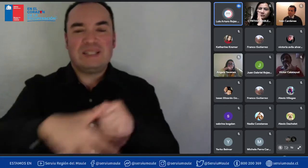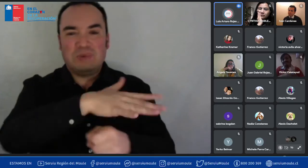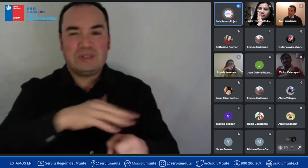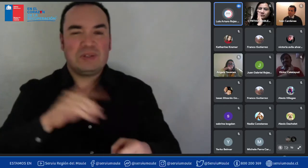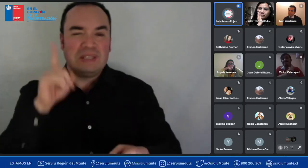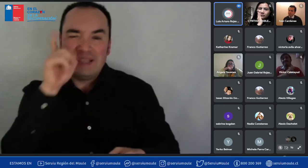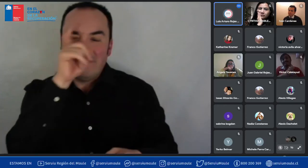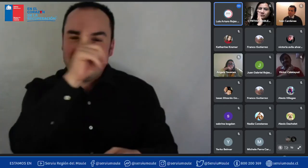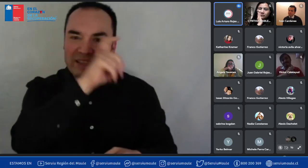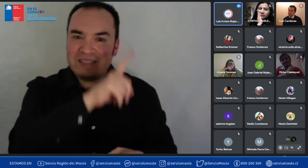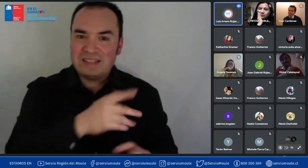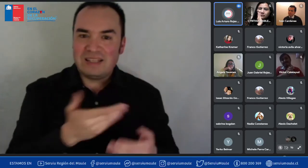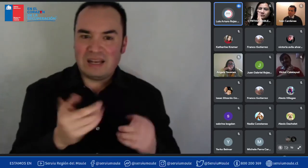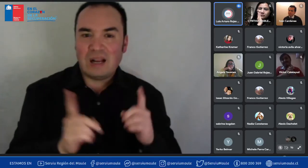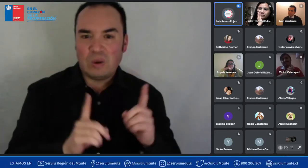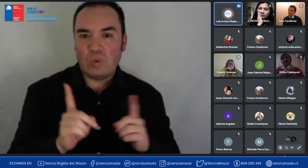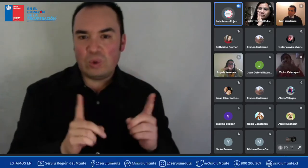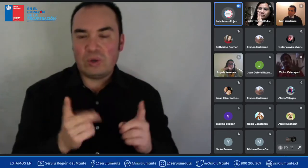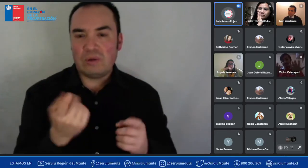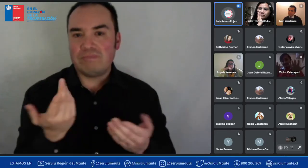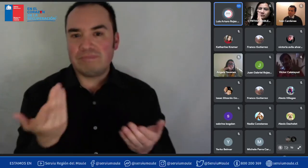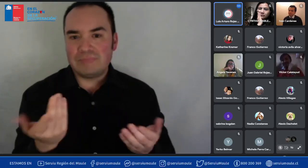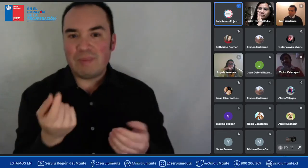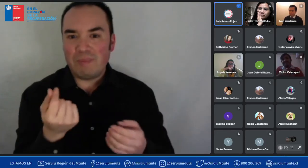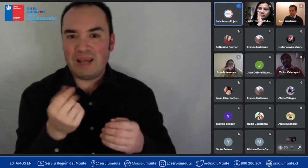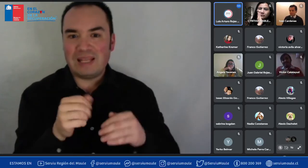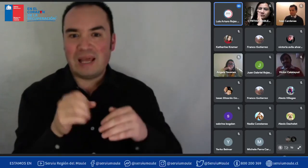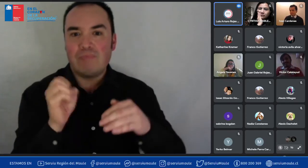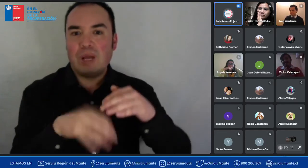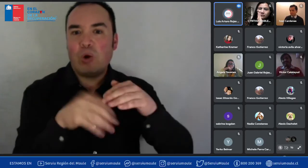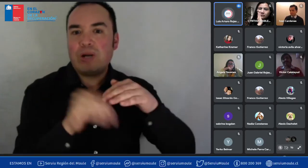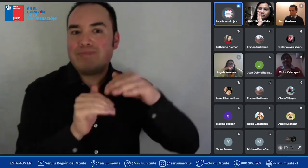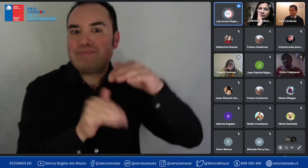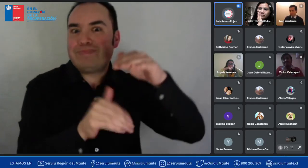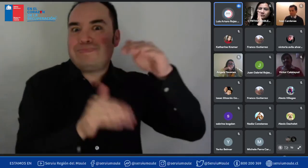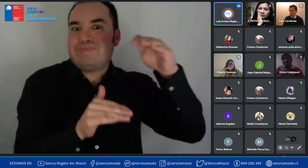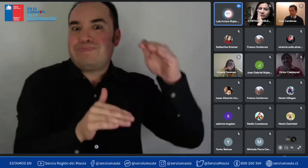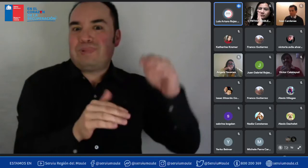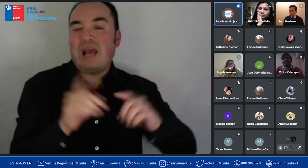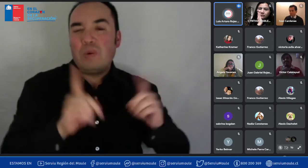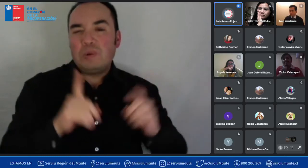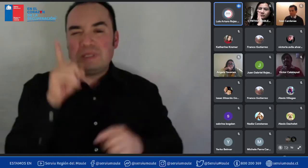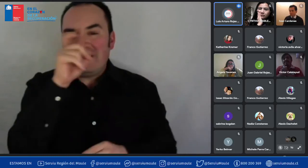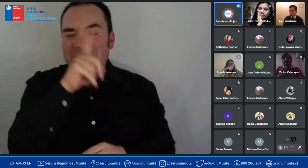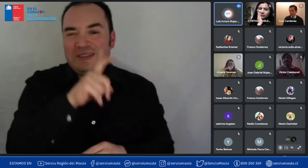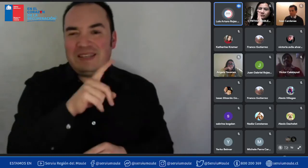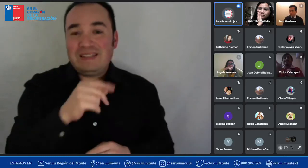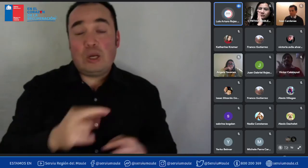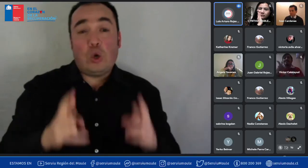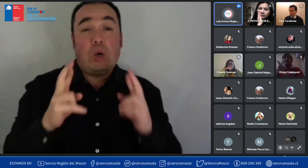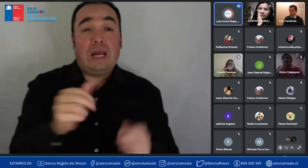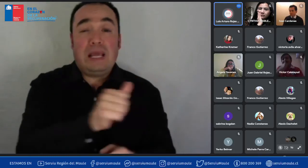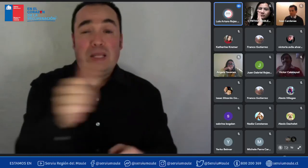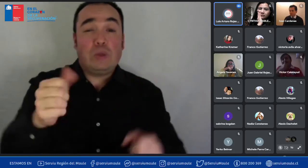ahorro que más quisiera uno que pudieran hacerlo de forma más rápida pero no está en nuestras manos hacerlo de todas